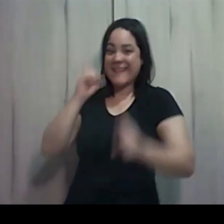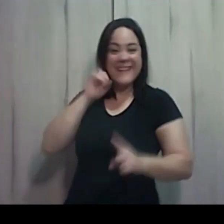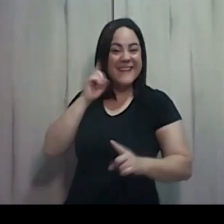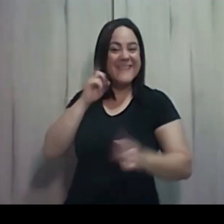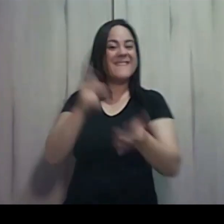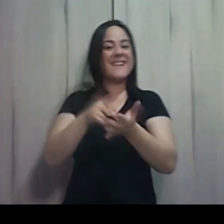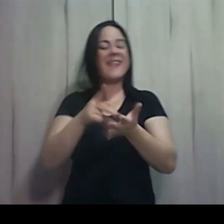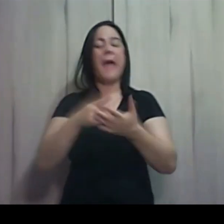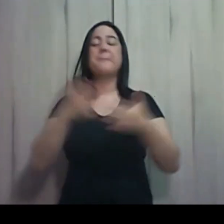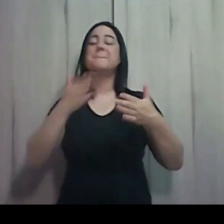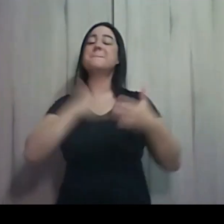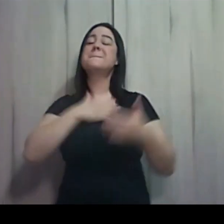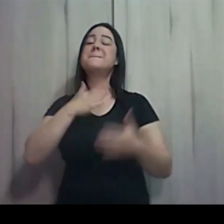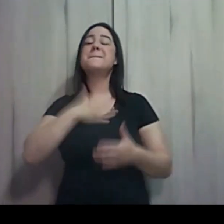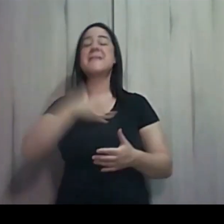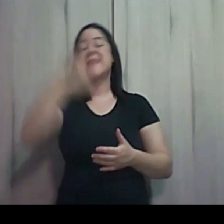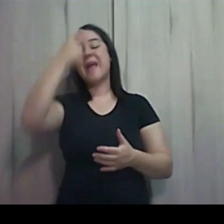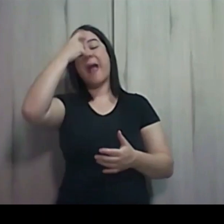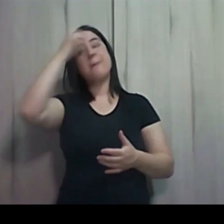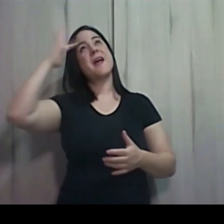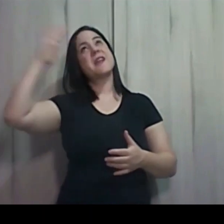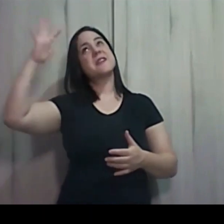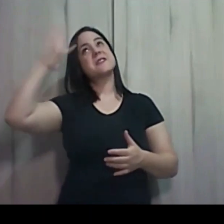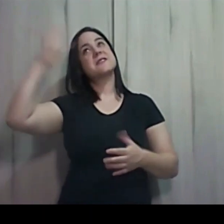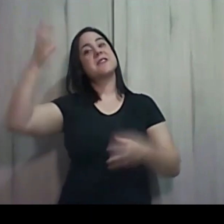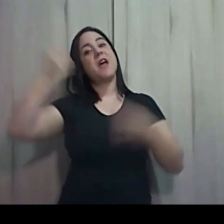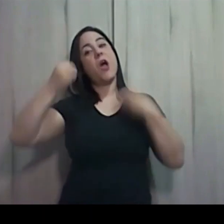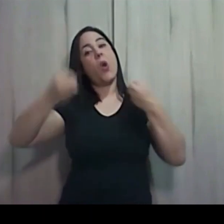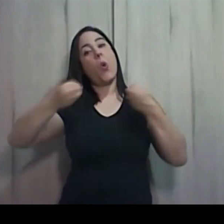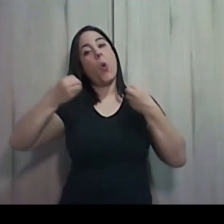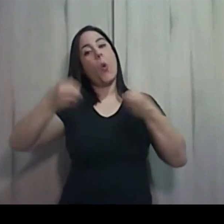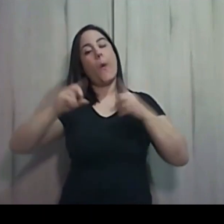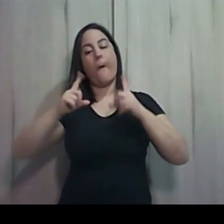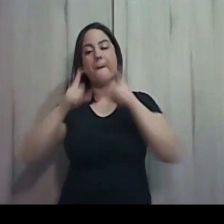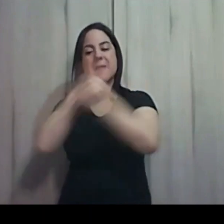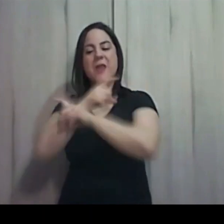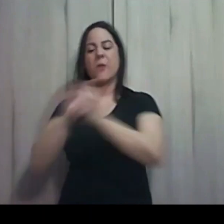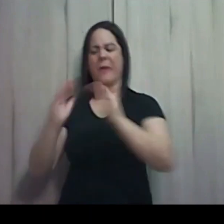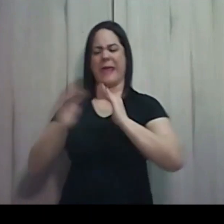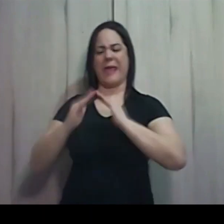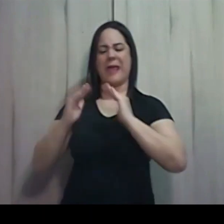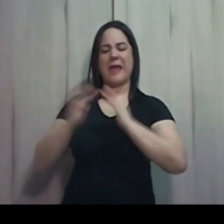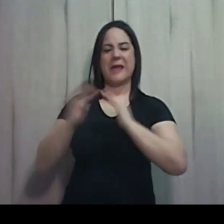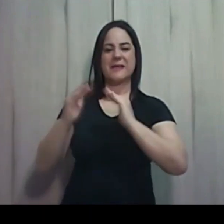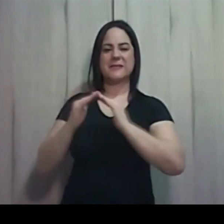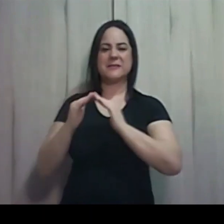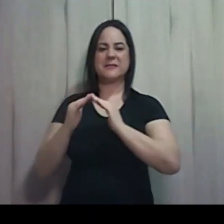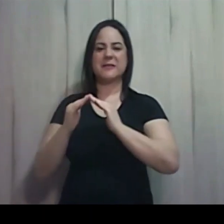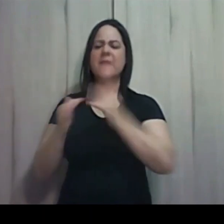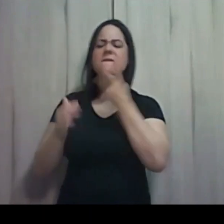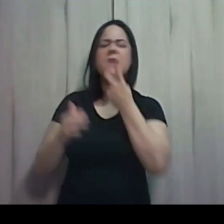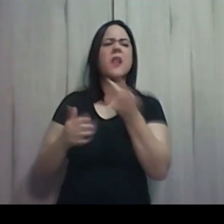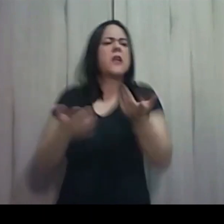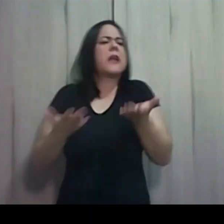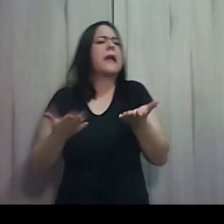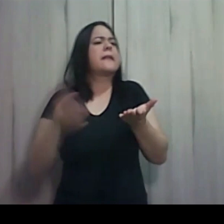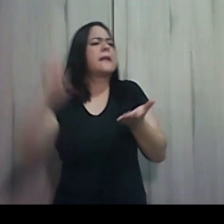da minha cabeça. Eu fico imaginando os hebreus reunidos em casa, e um falando com o outro. Onde Deus está? Onde Deus